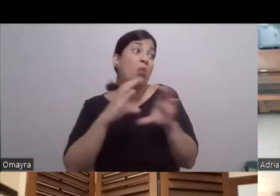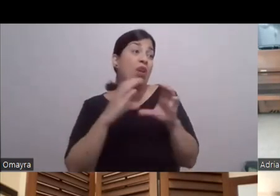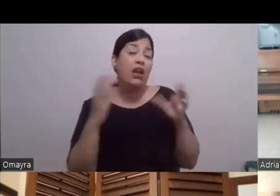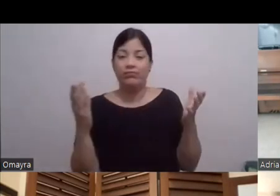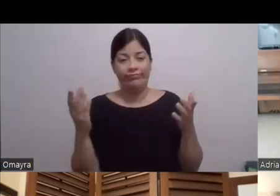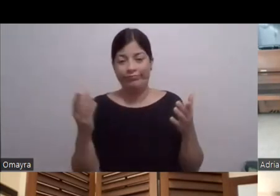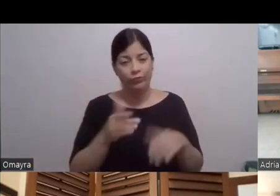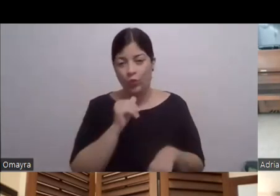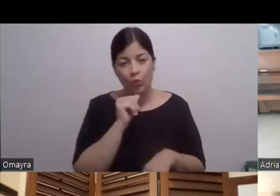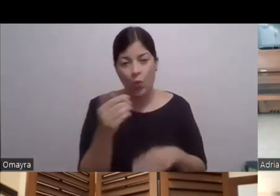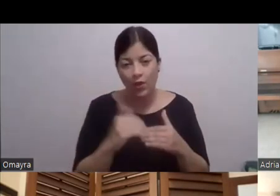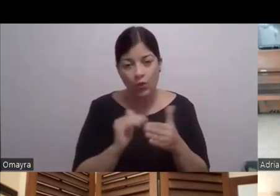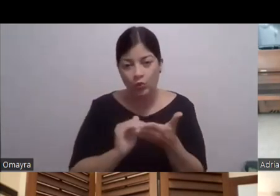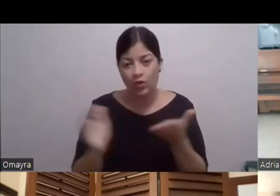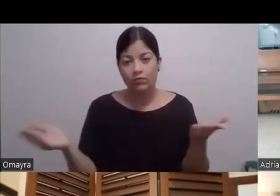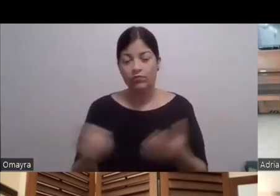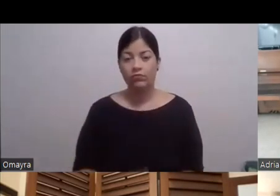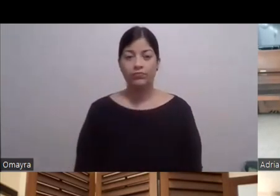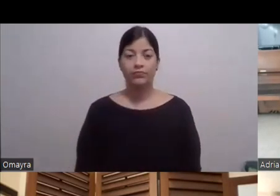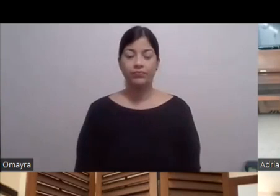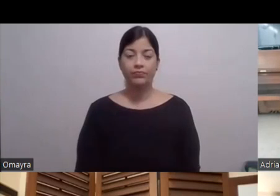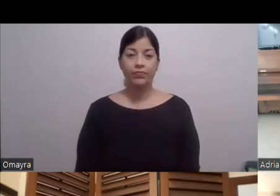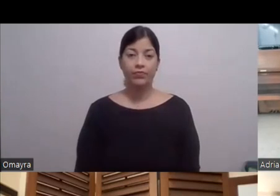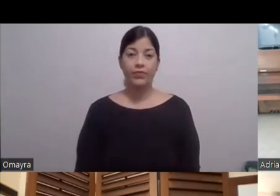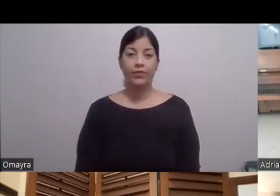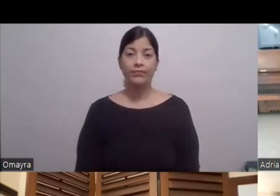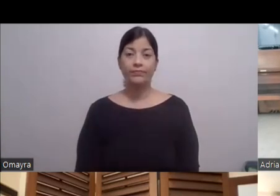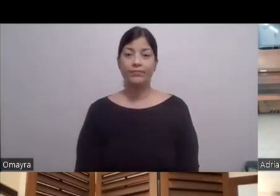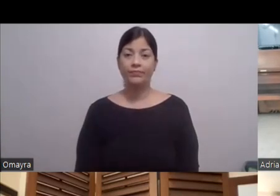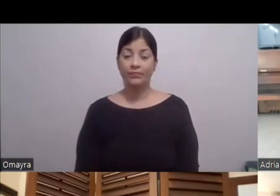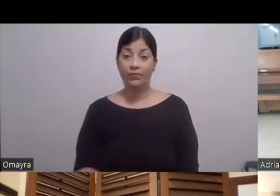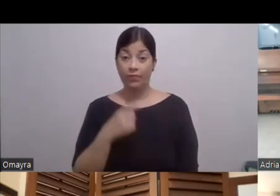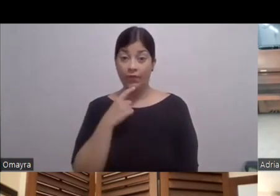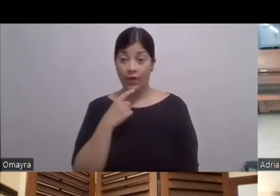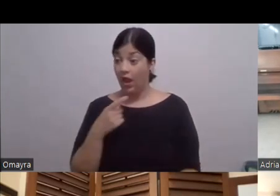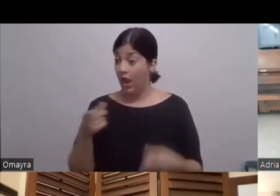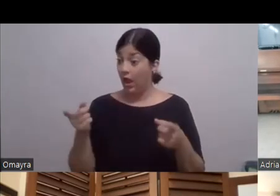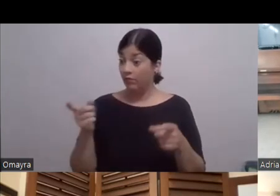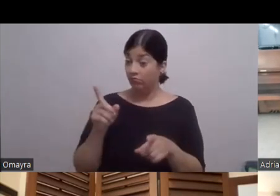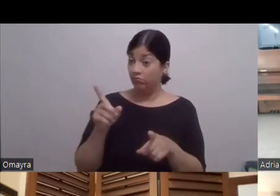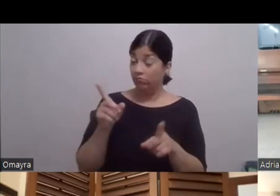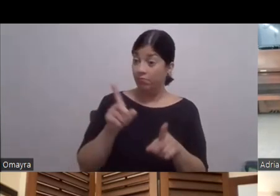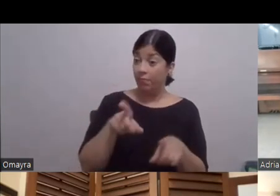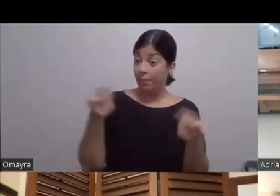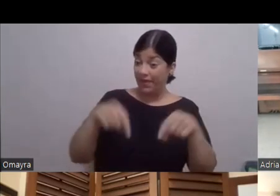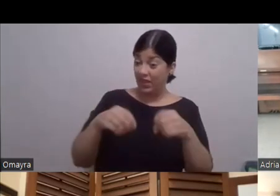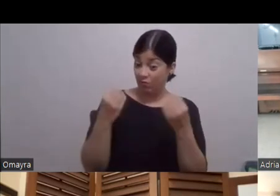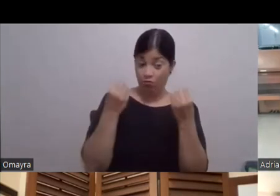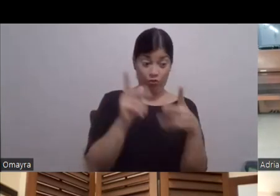Nada Lo que sí es estoy más Ha pasado Ha pasado con mucho Sabes No te creas que tú eres el único Ha pasado con muchas personas Y que